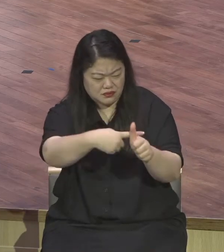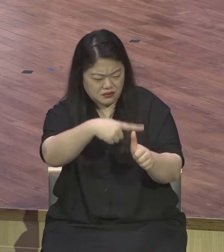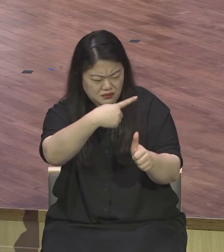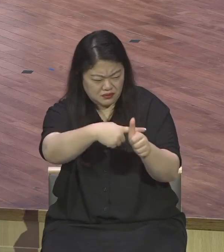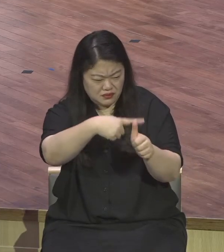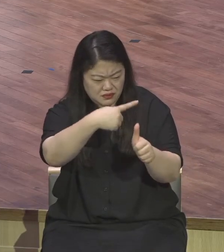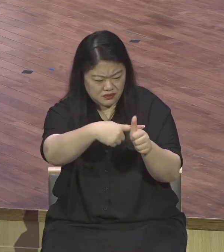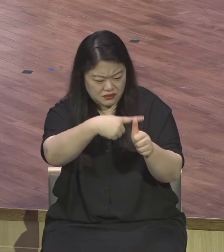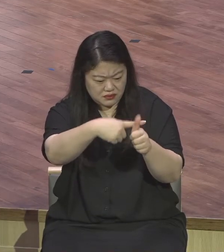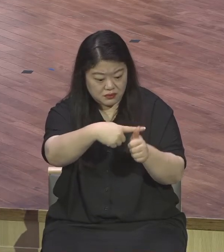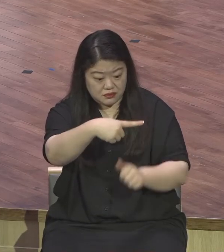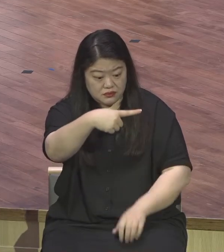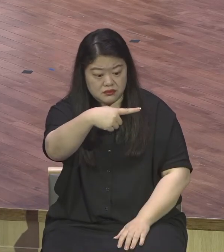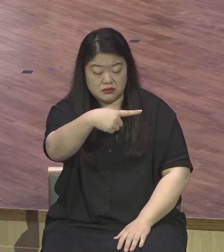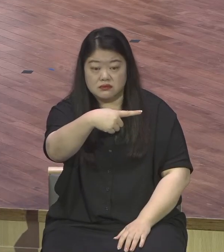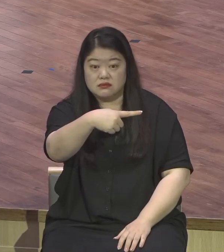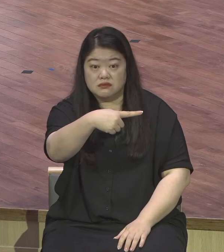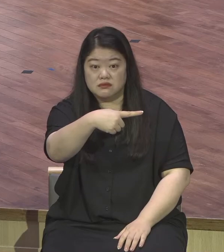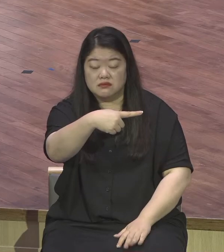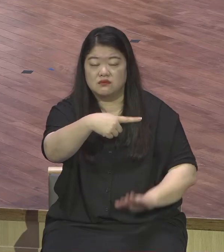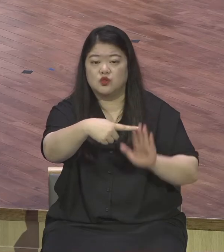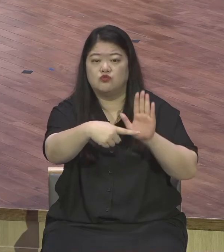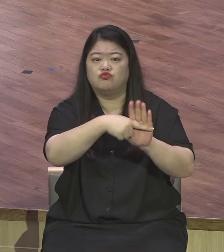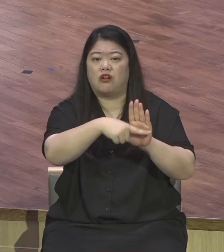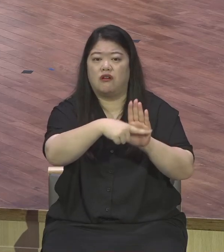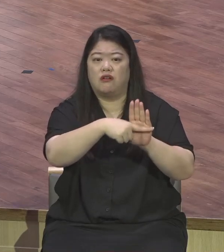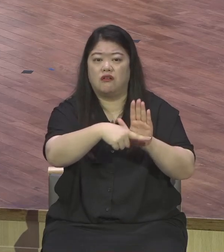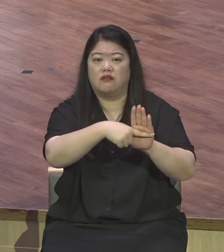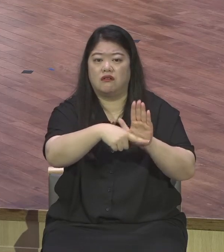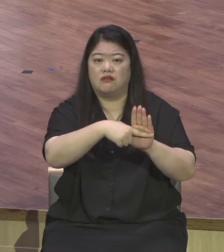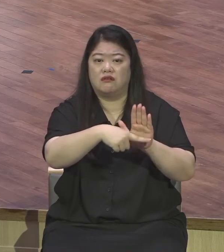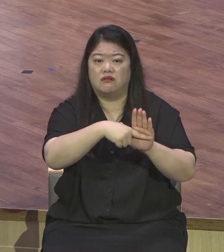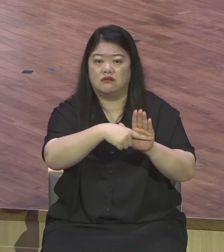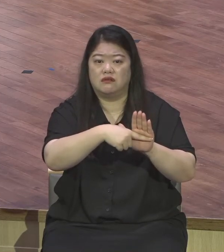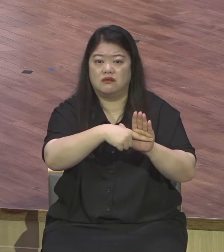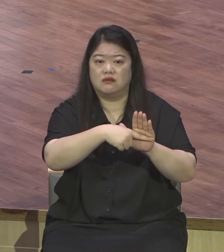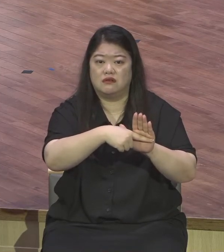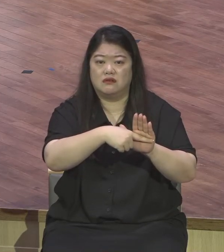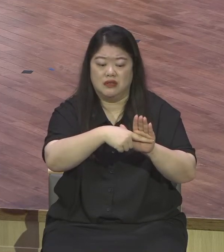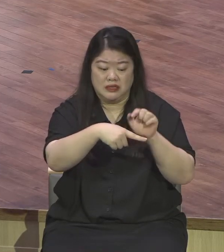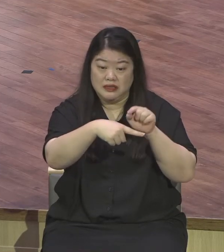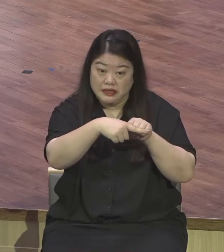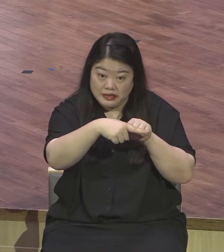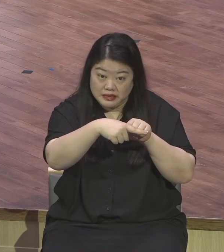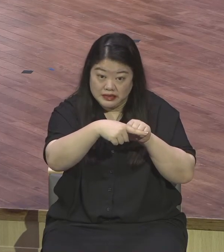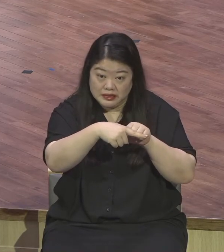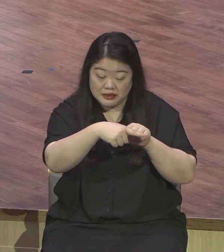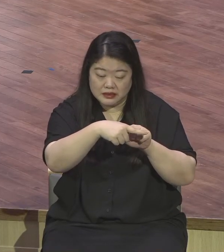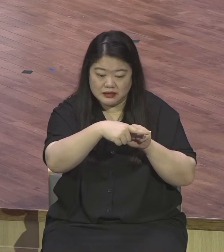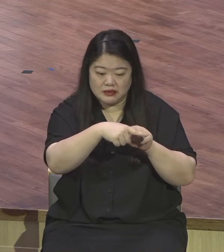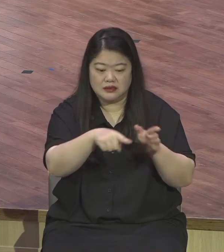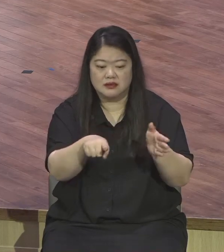산물이에요 불신앙을 낳습니다 불신앙은 어떻게 해요 사람을 살리는 것이 아니라 죽이는 거예요